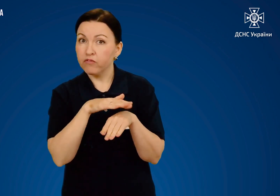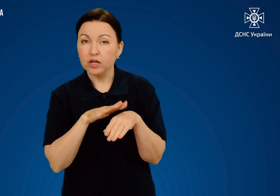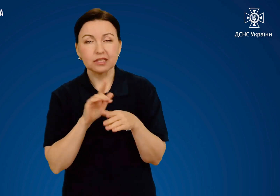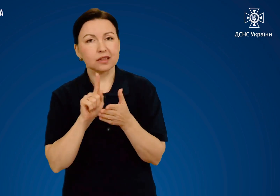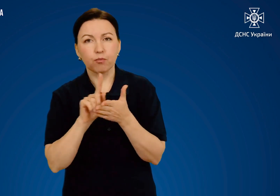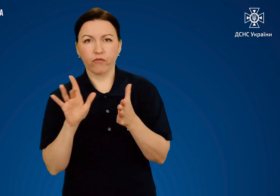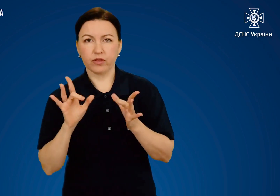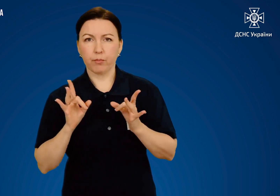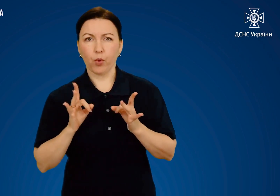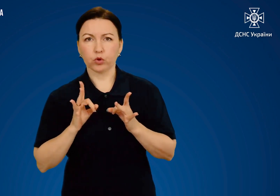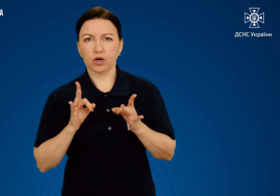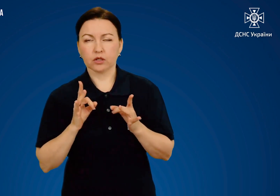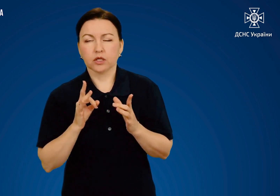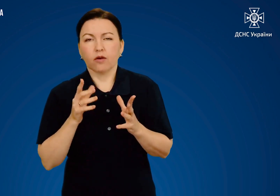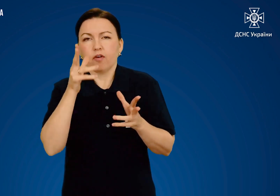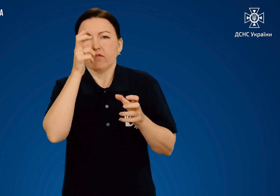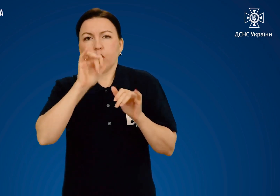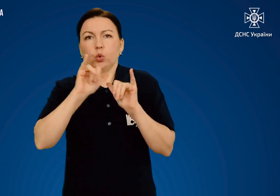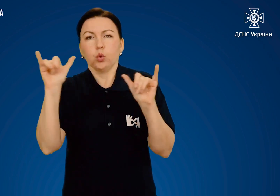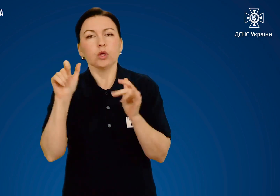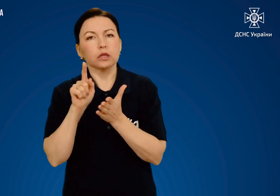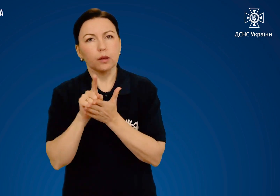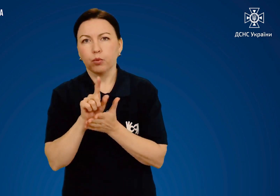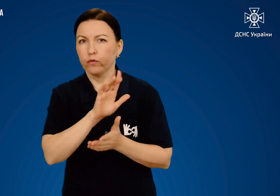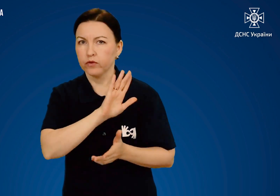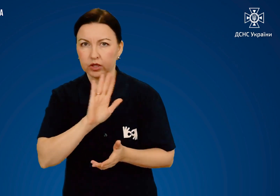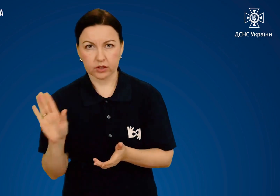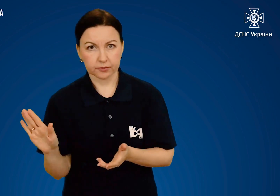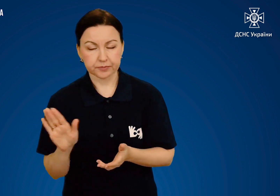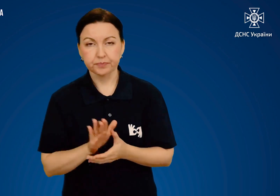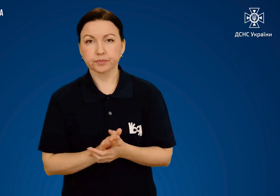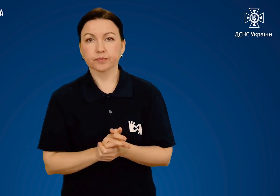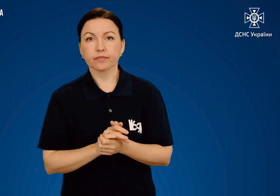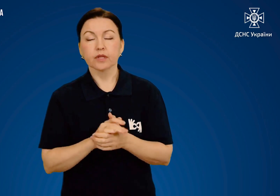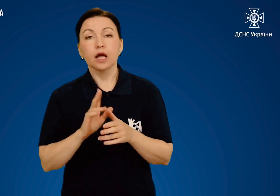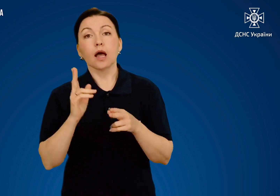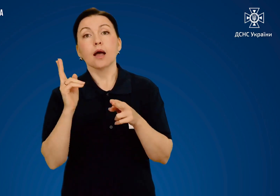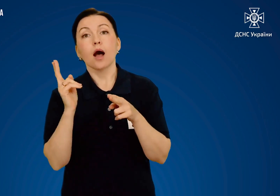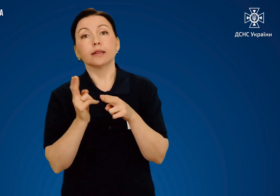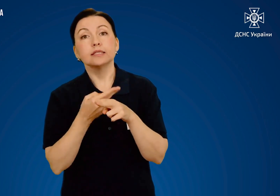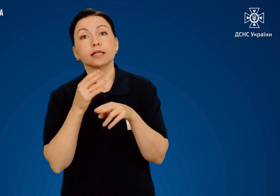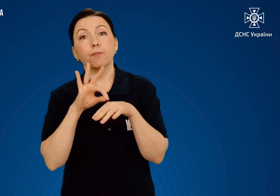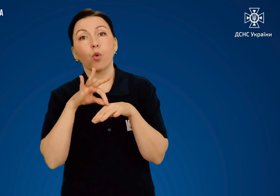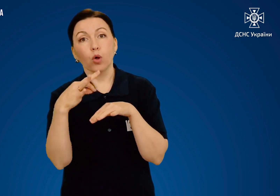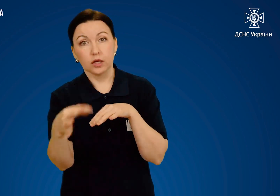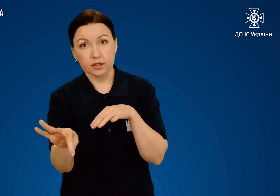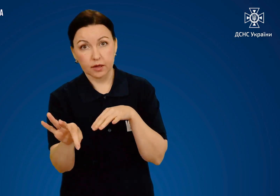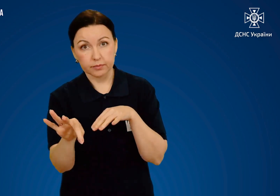подразнювати рани і посилювати больові відчуття. Знеболення